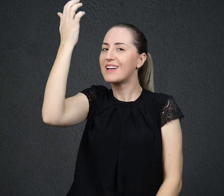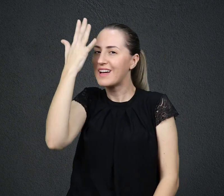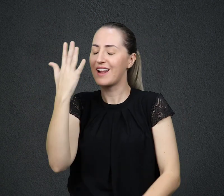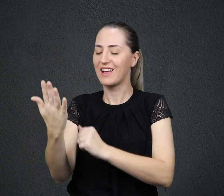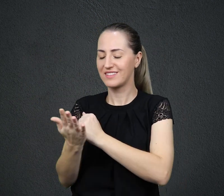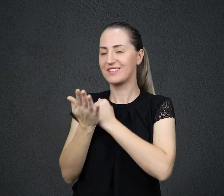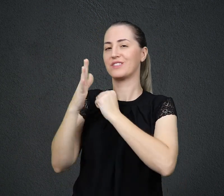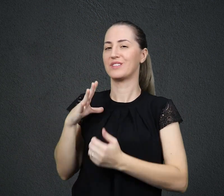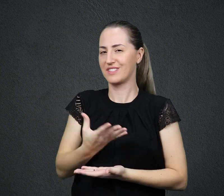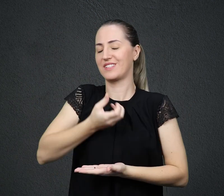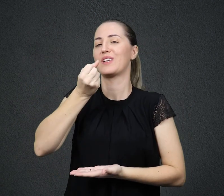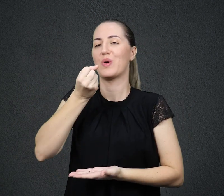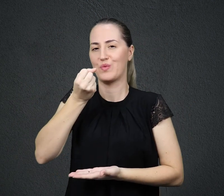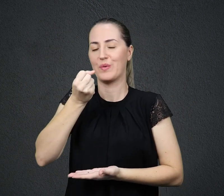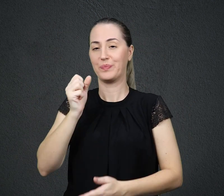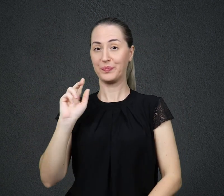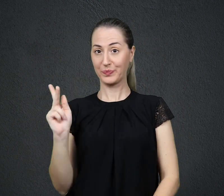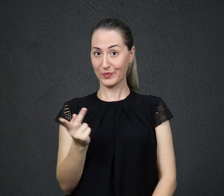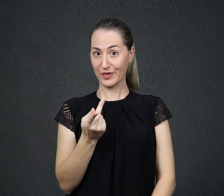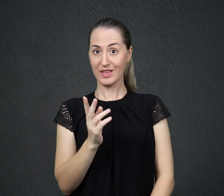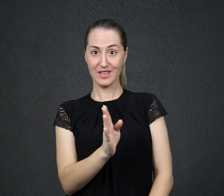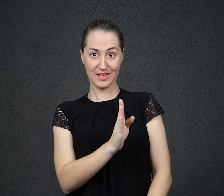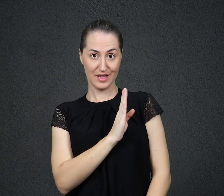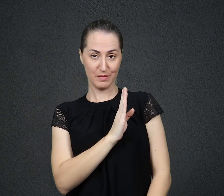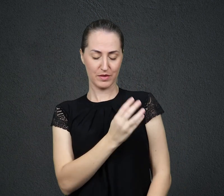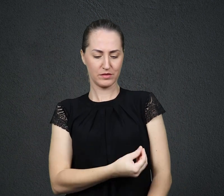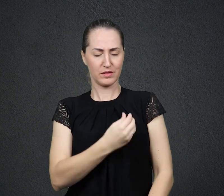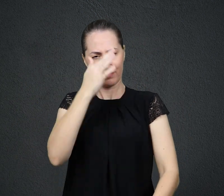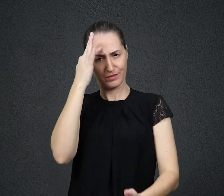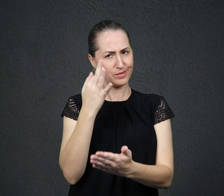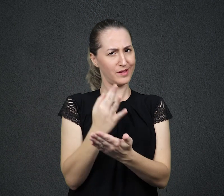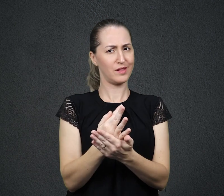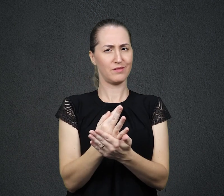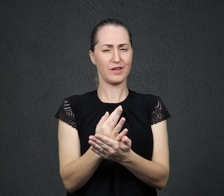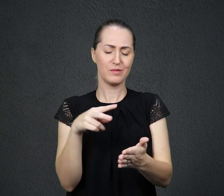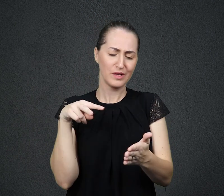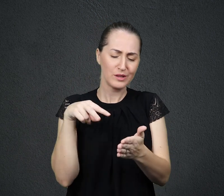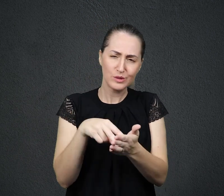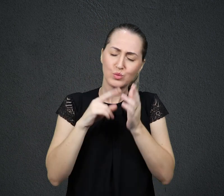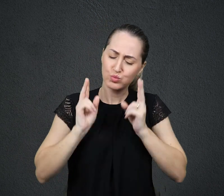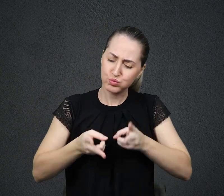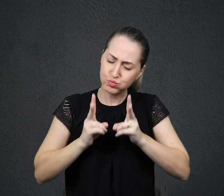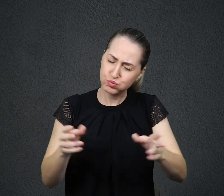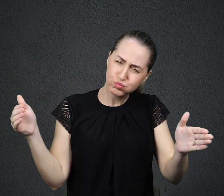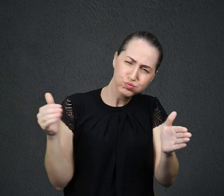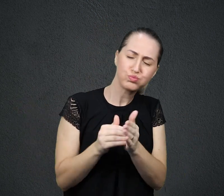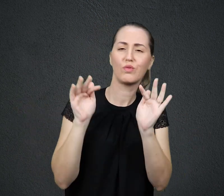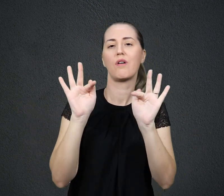pela fé significa perseverar até o fim, como nossos irmãos do passado. O texto da leitura bíblica de hoje